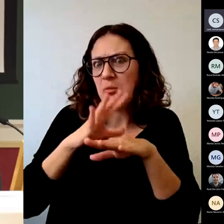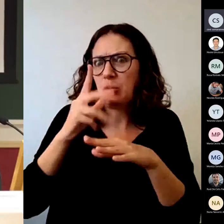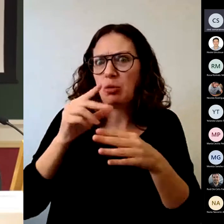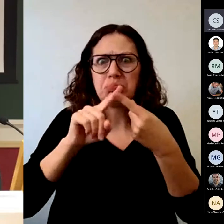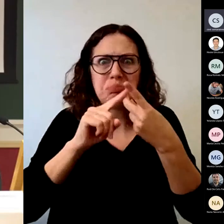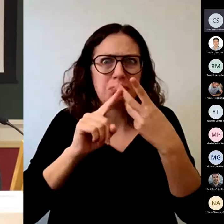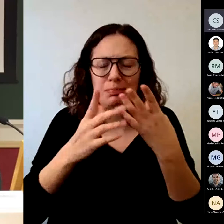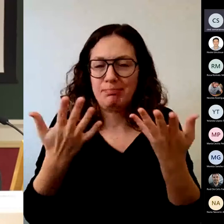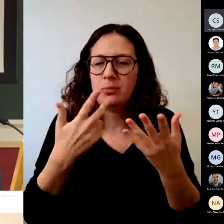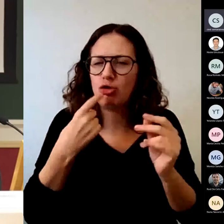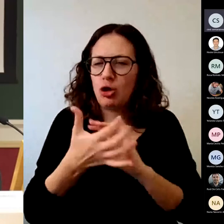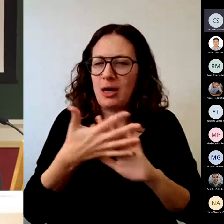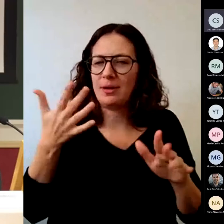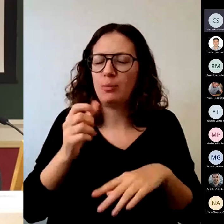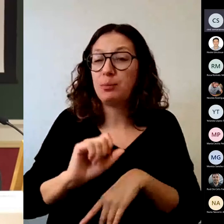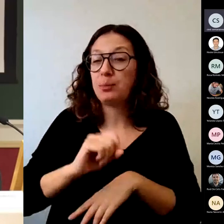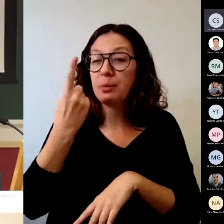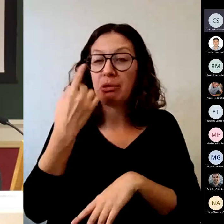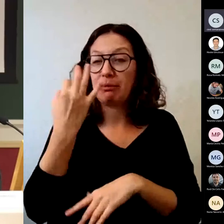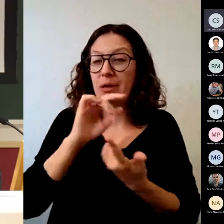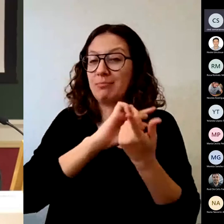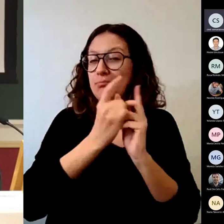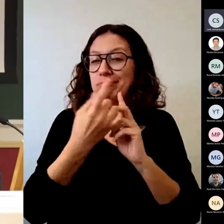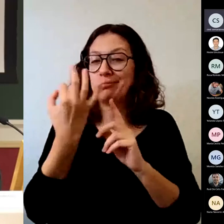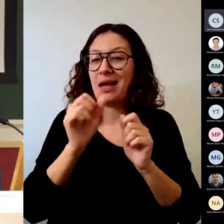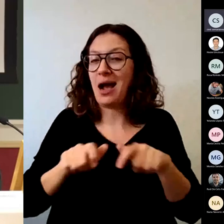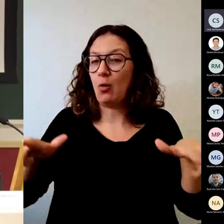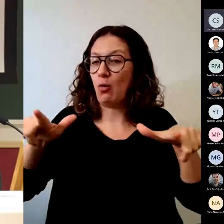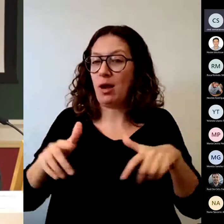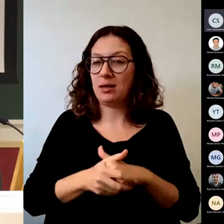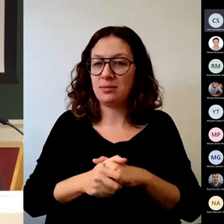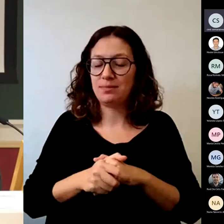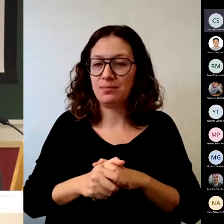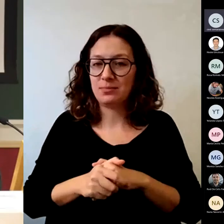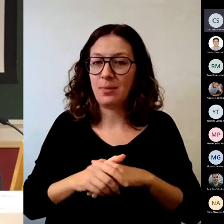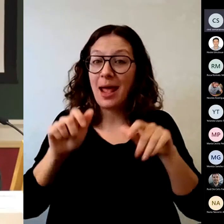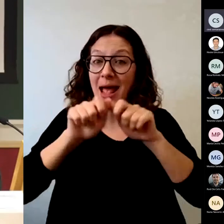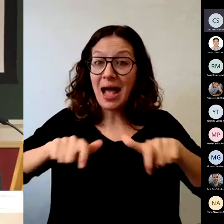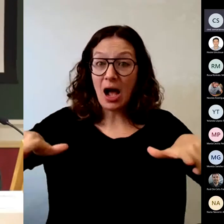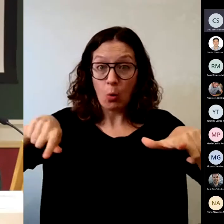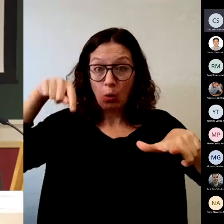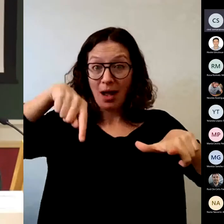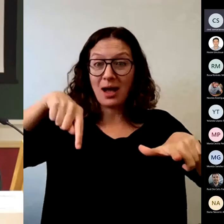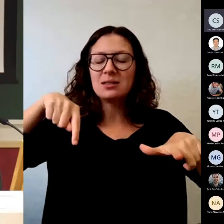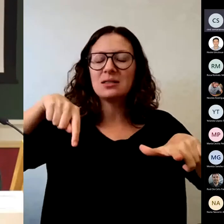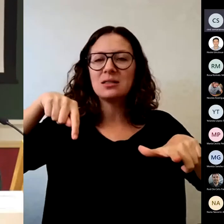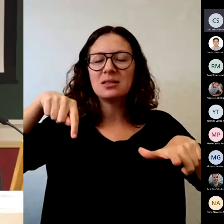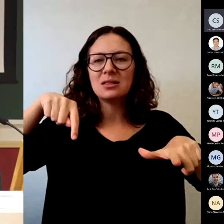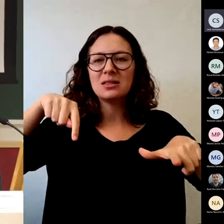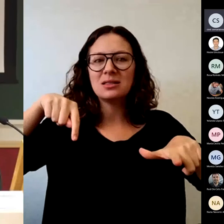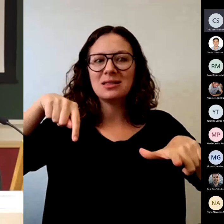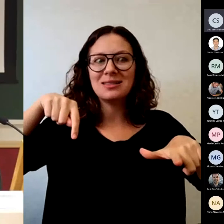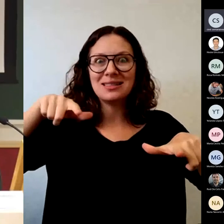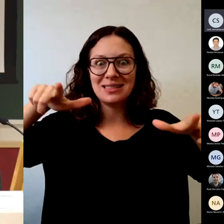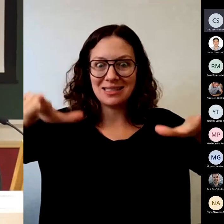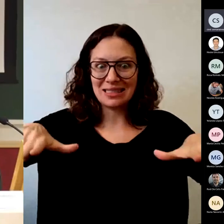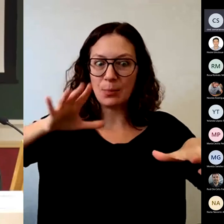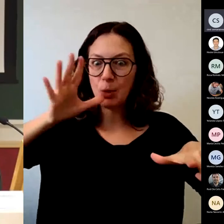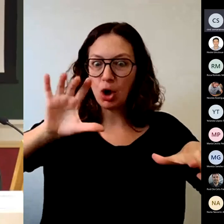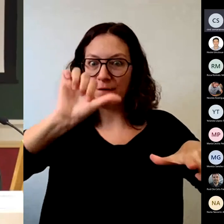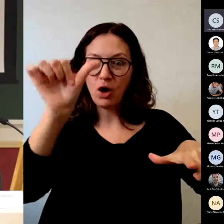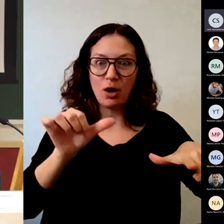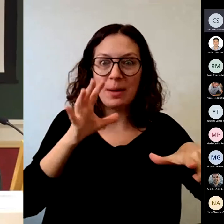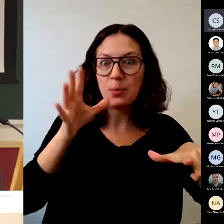aulas. Las aulas no permiten innovar y no permiten innovar en la